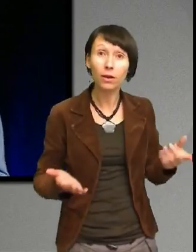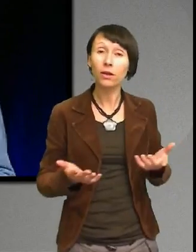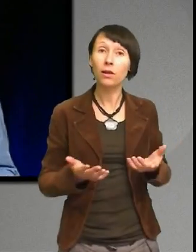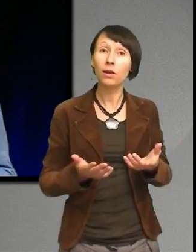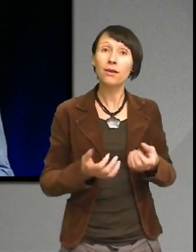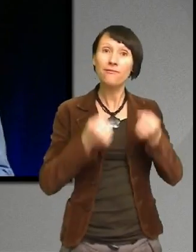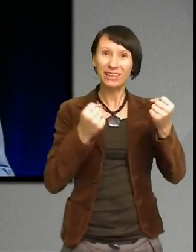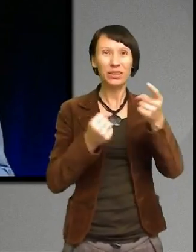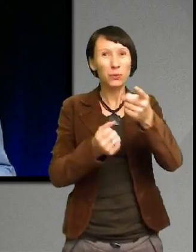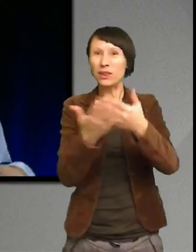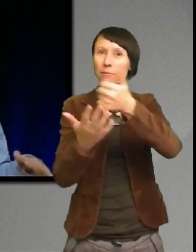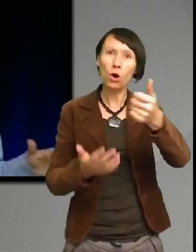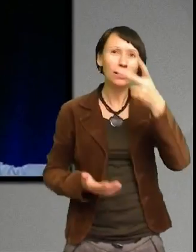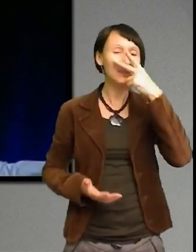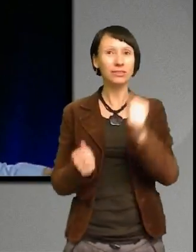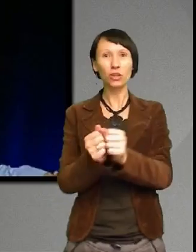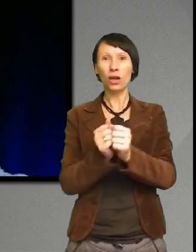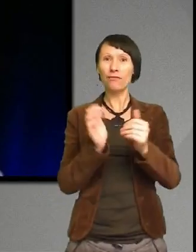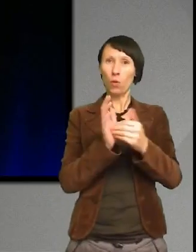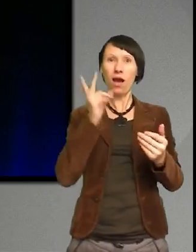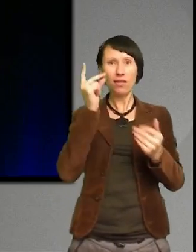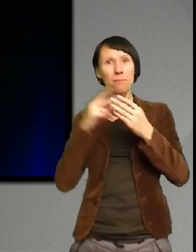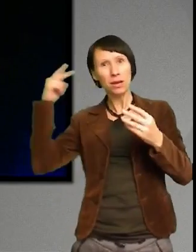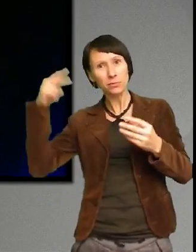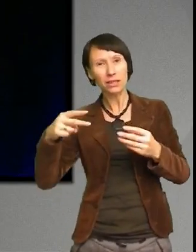bara ser saker och ting ur en annan perspektiv, utan få se sådana saker och ting.